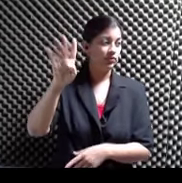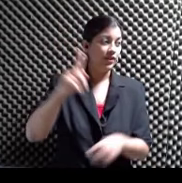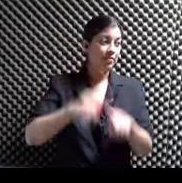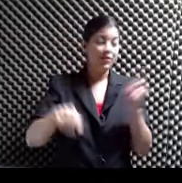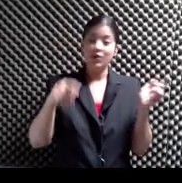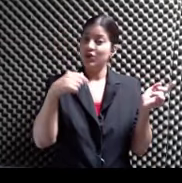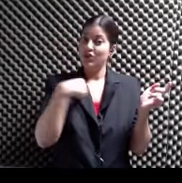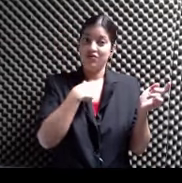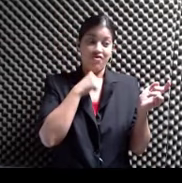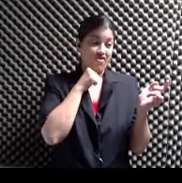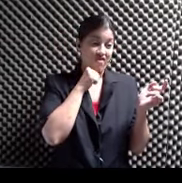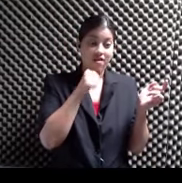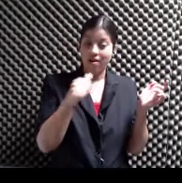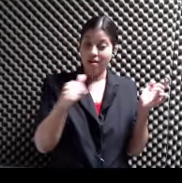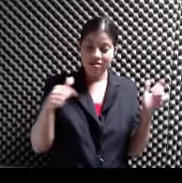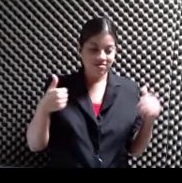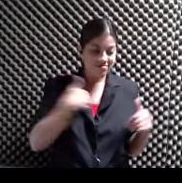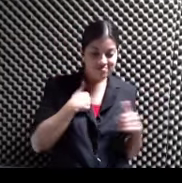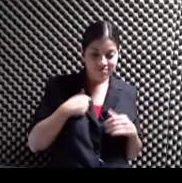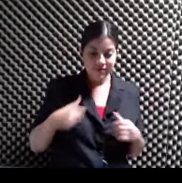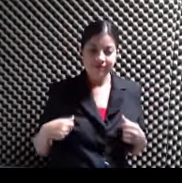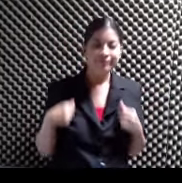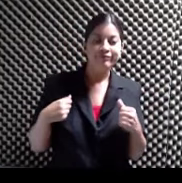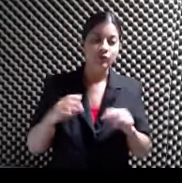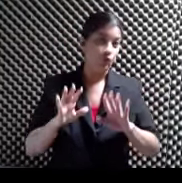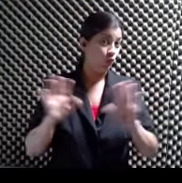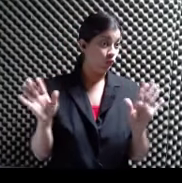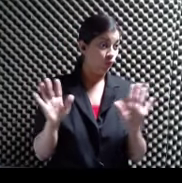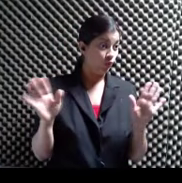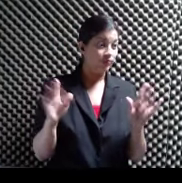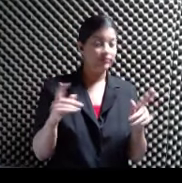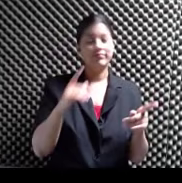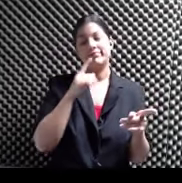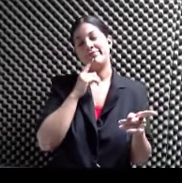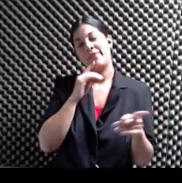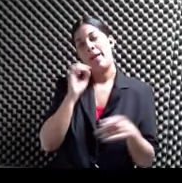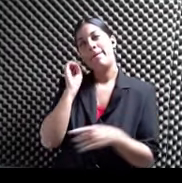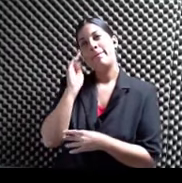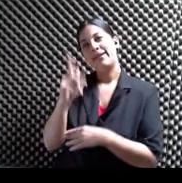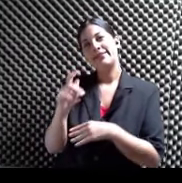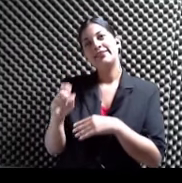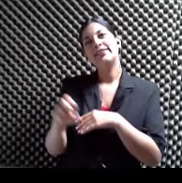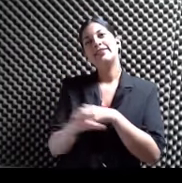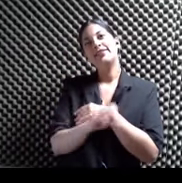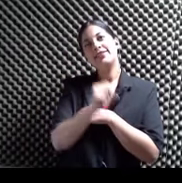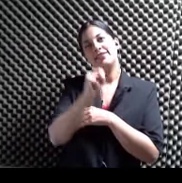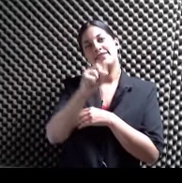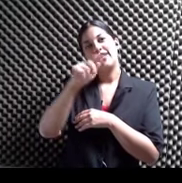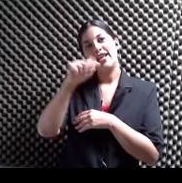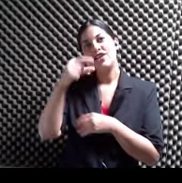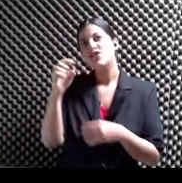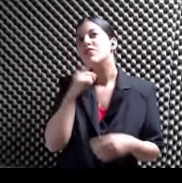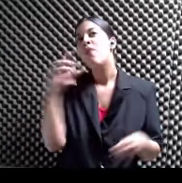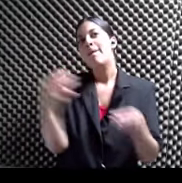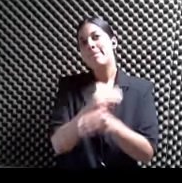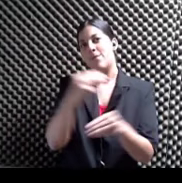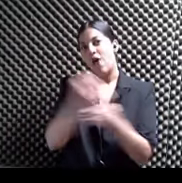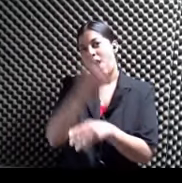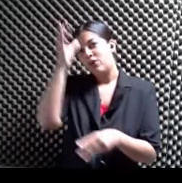a Drede Tengo que informar No me digas Porque yo sé que Backstage by J.M.L. una moda conceptual Y tú vas a buscar la manera De agarrarlo por algún lado